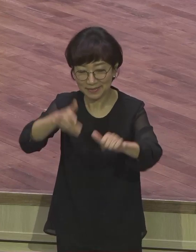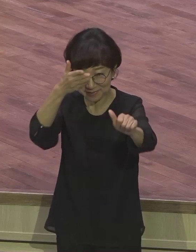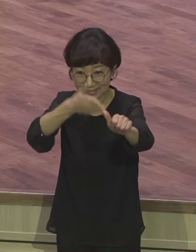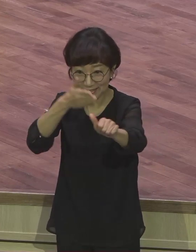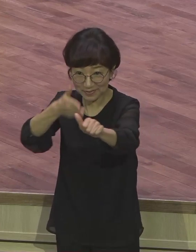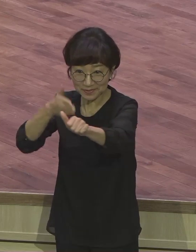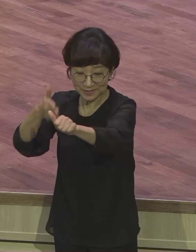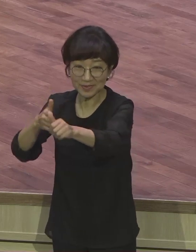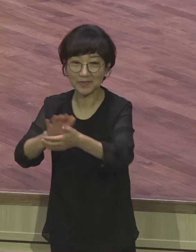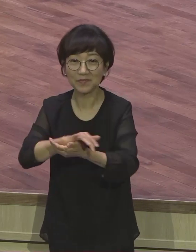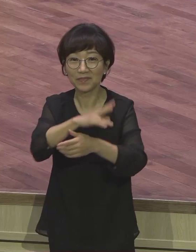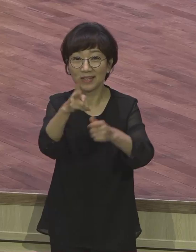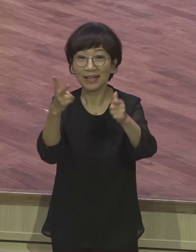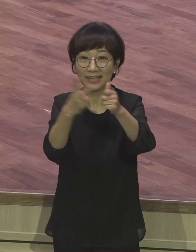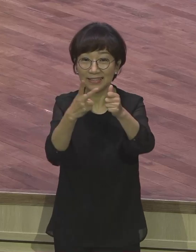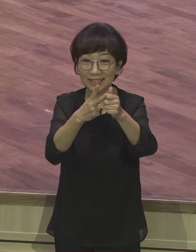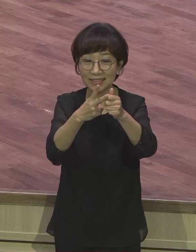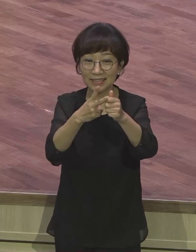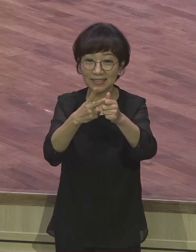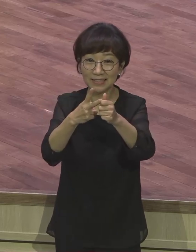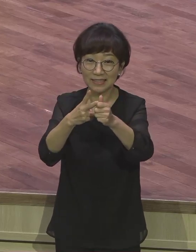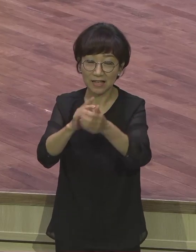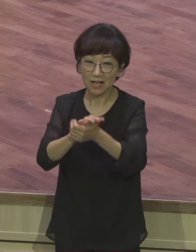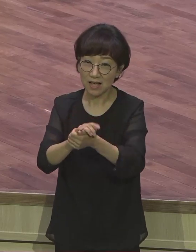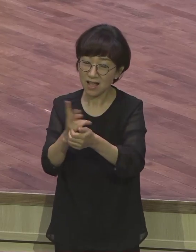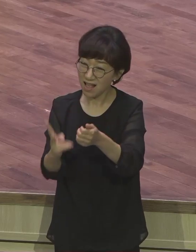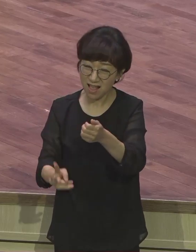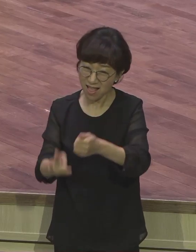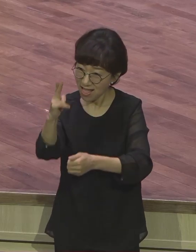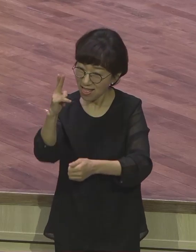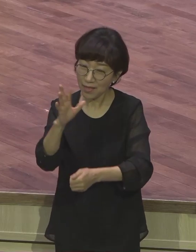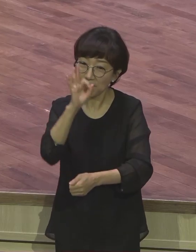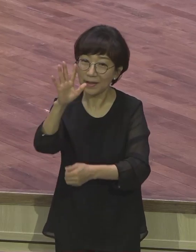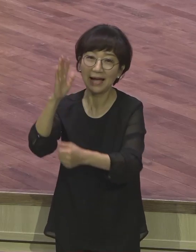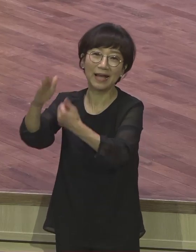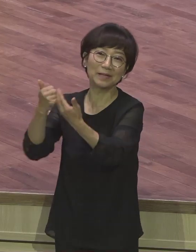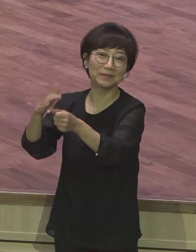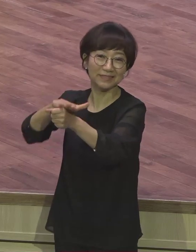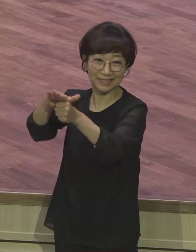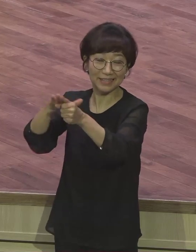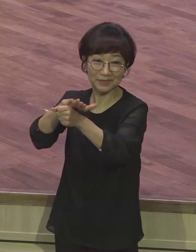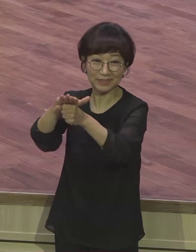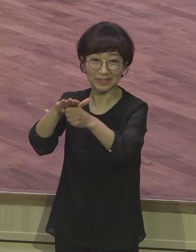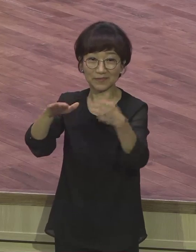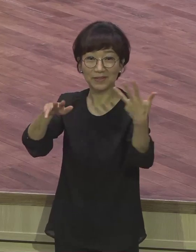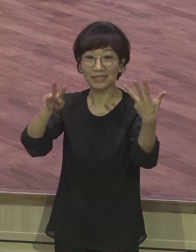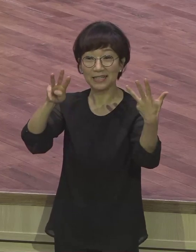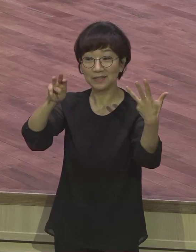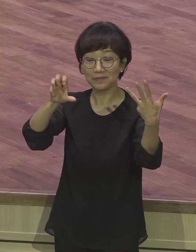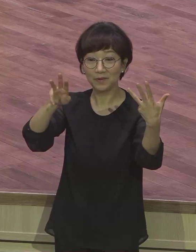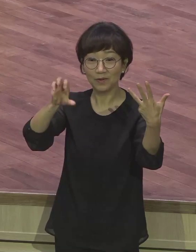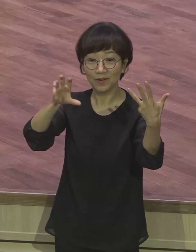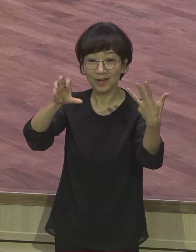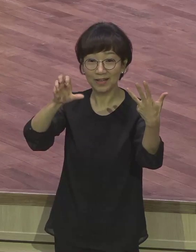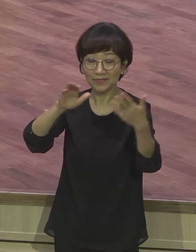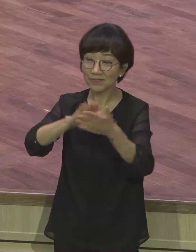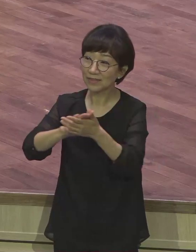번째로 결코 끊을 수 없는 하나님의 사랑입니다. 35절입니다. 누가 우리를 그리스의 사랑에서